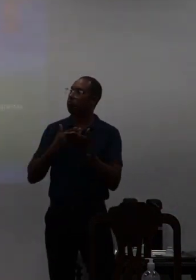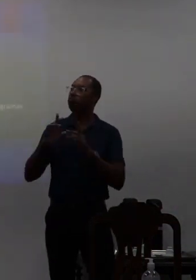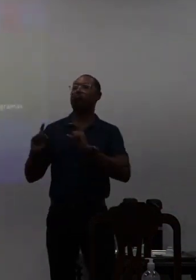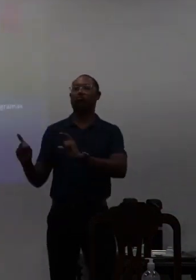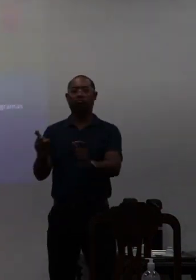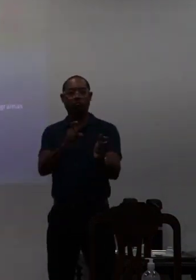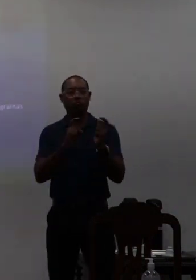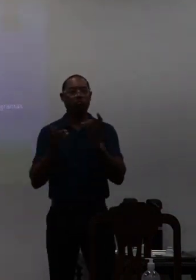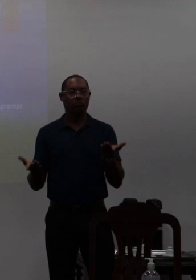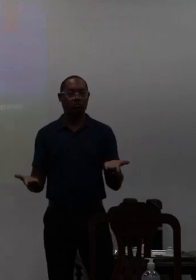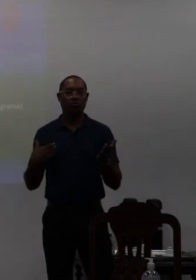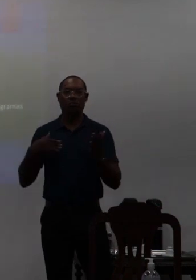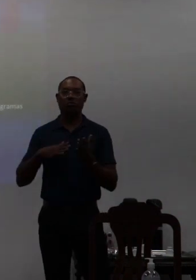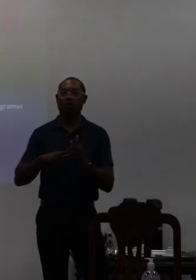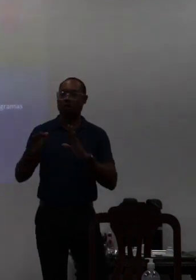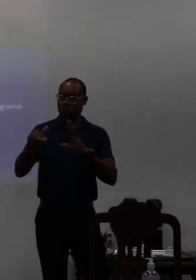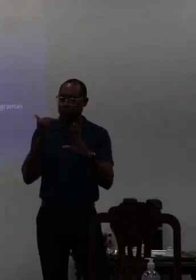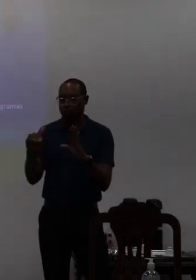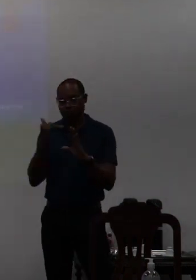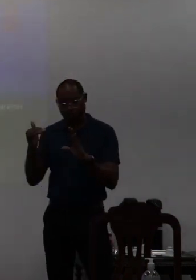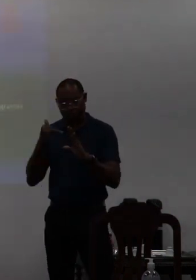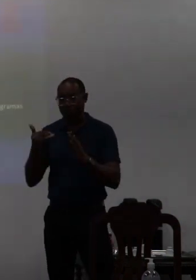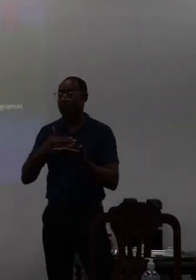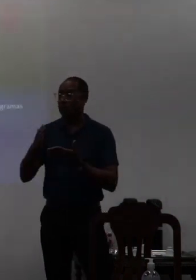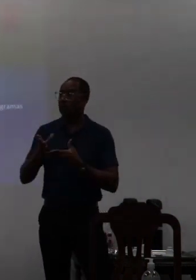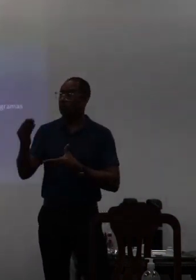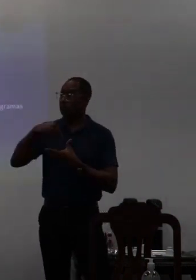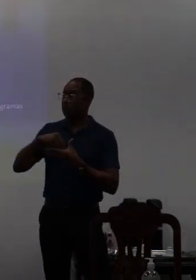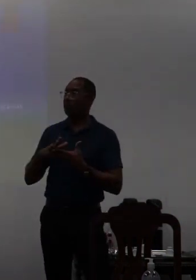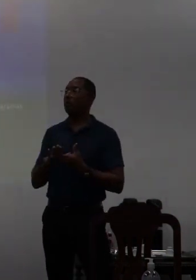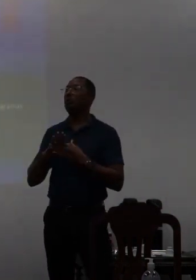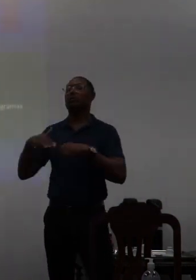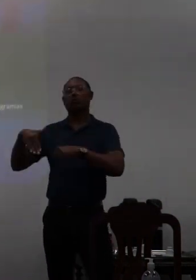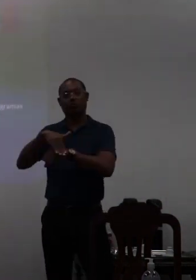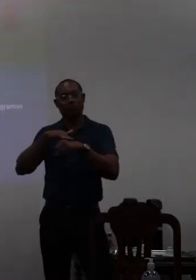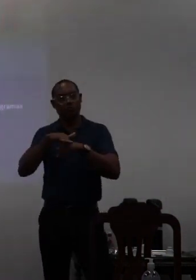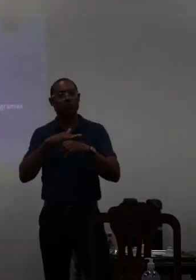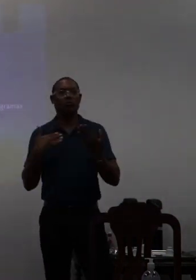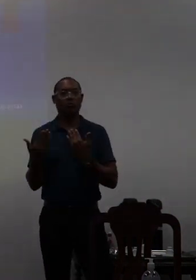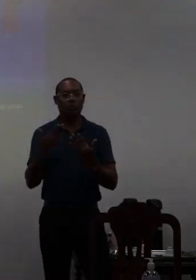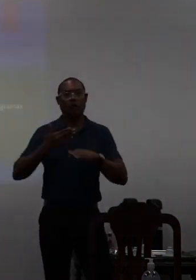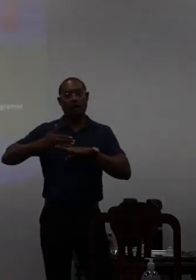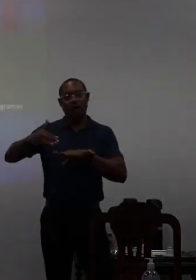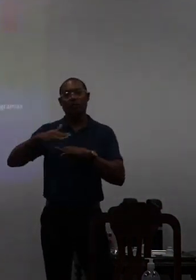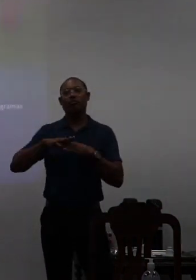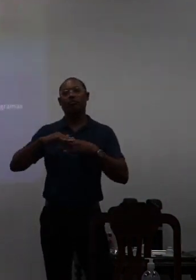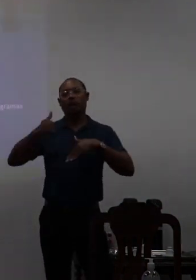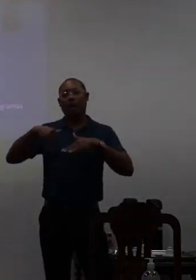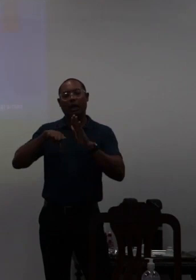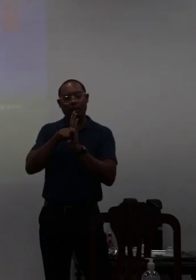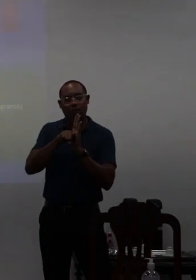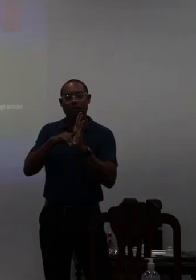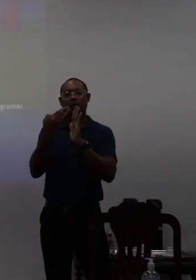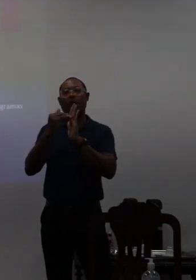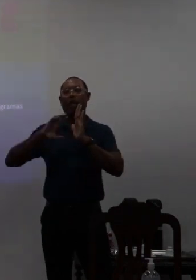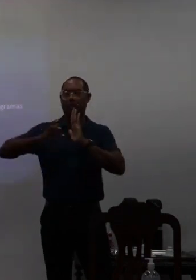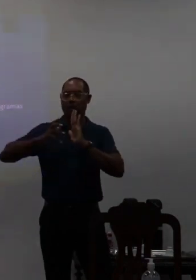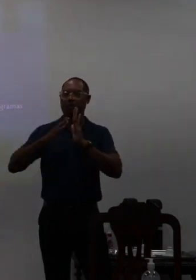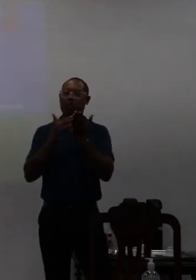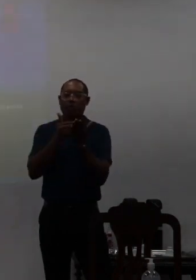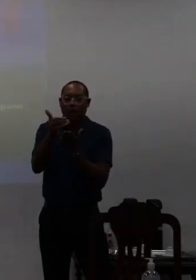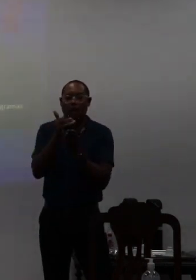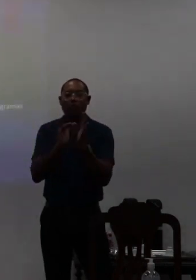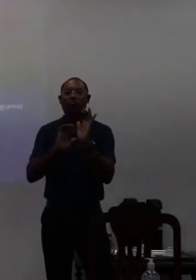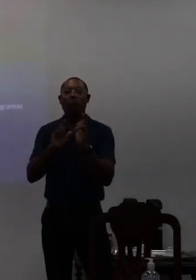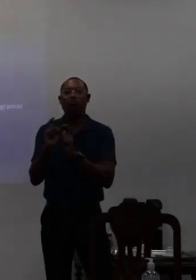essa discussão e fazia as evolutivas pra gente internamente a gente começou a analisar esses dados tá certo dessas